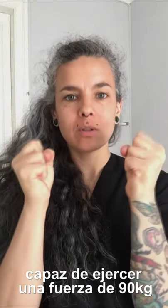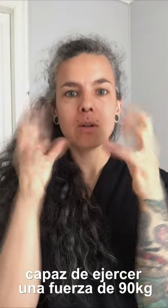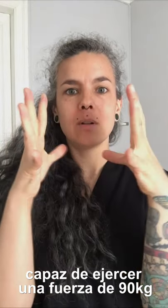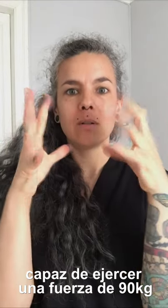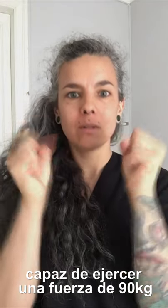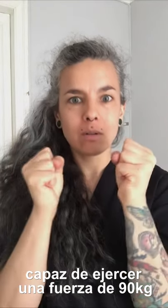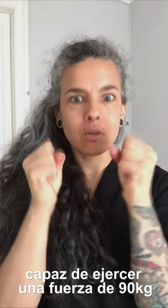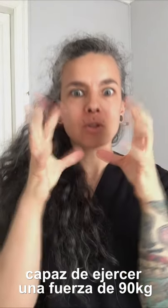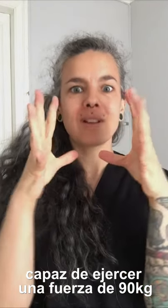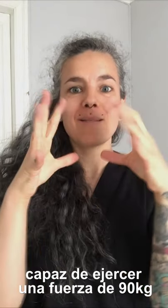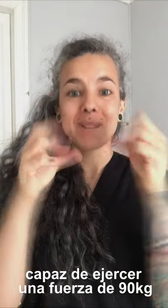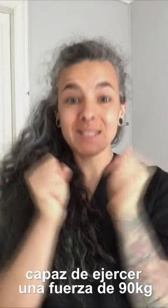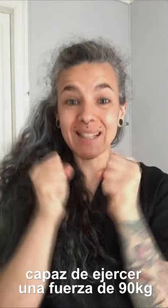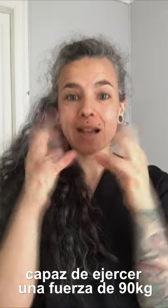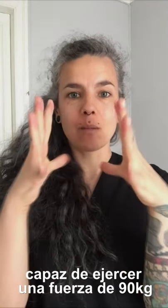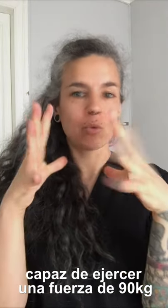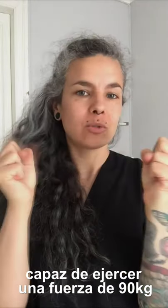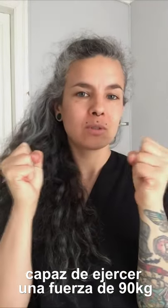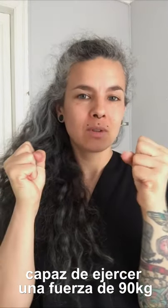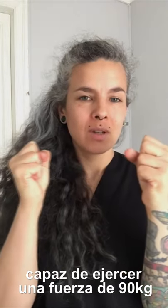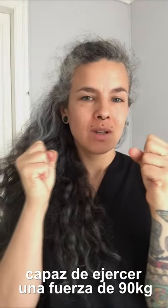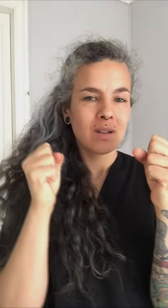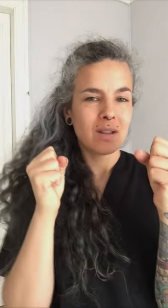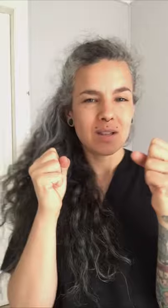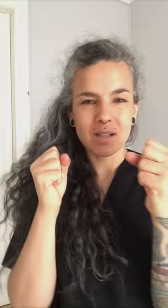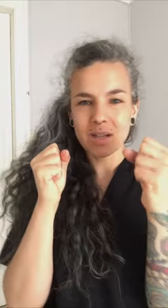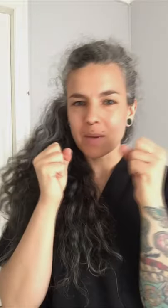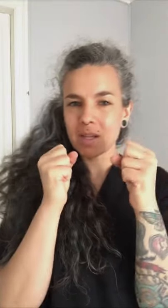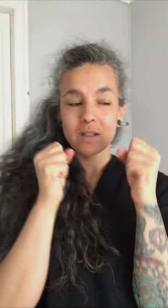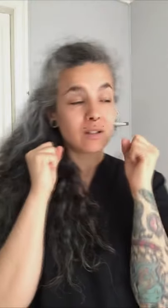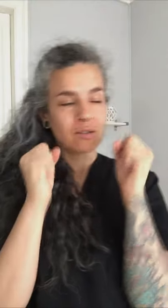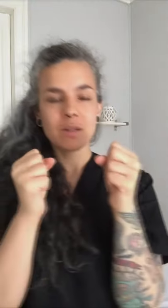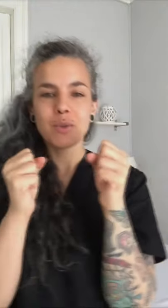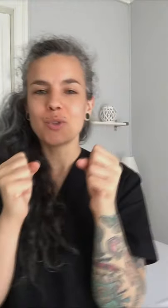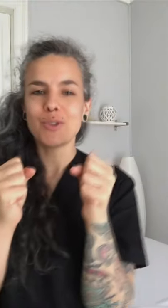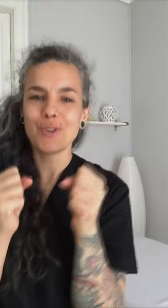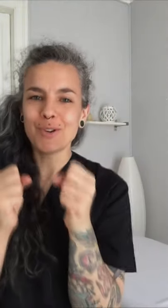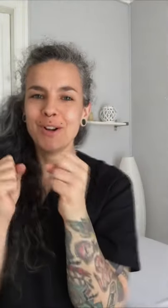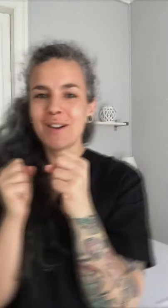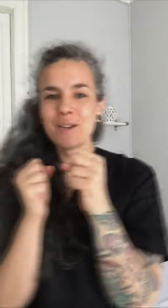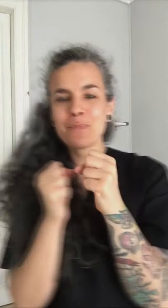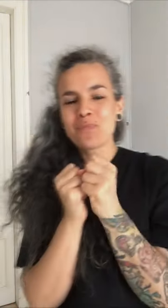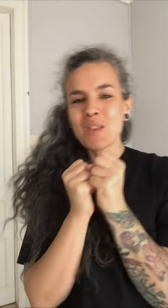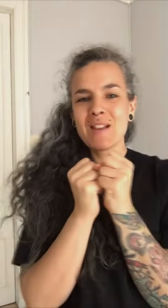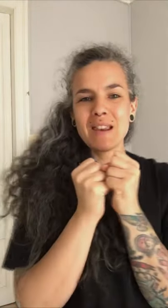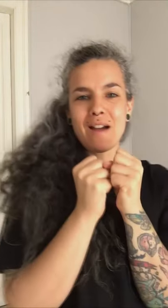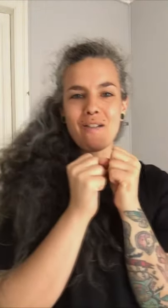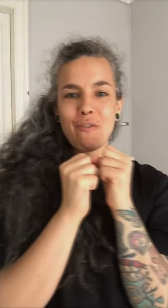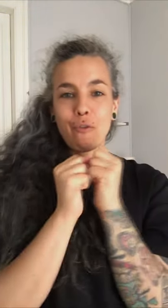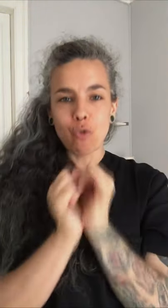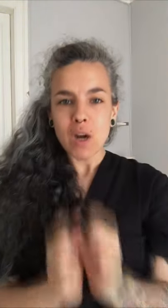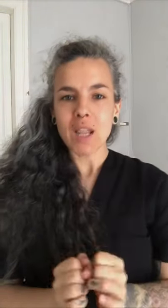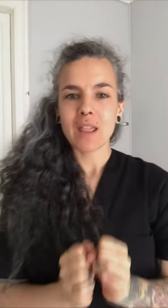los que masticamos. Y ya sabéis, y si no lo sabéis os lo digo, la fuerza